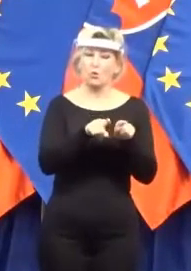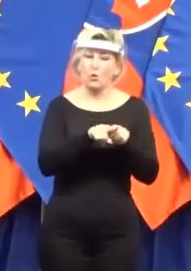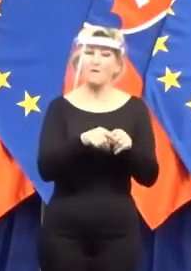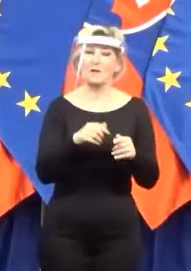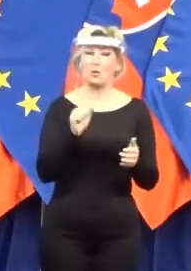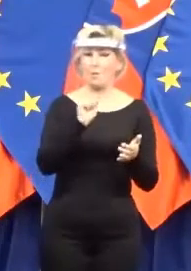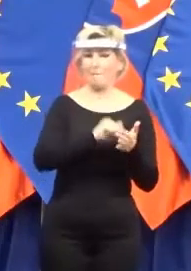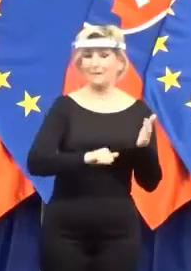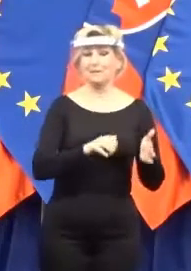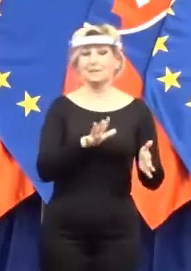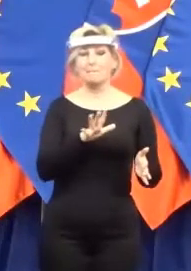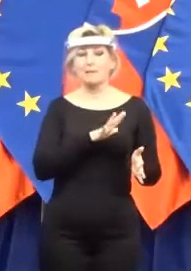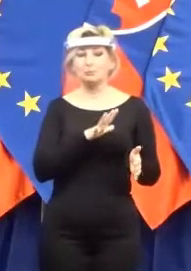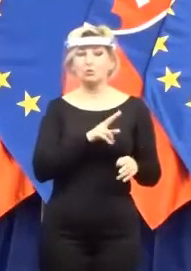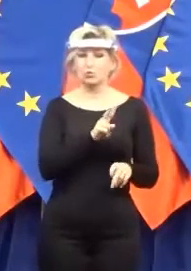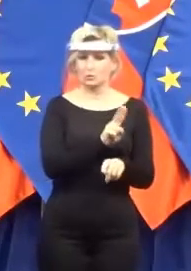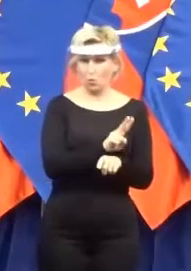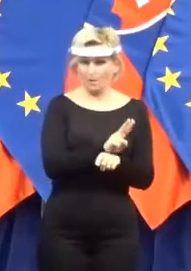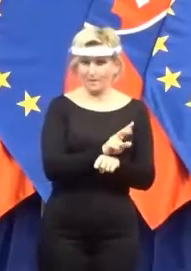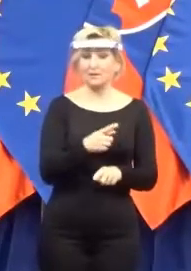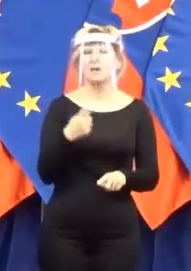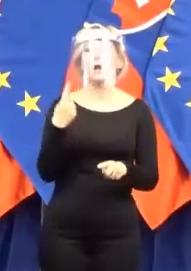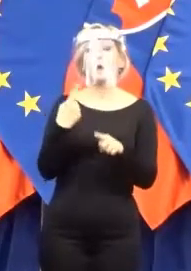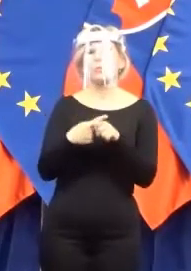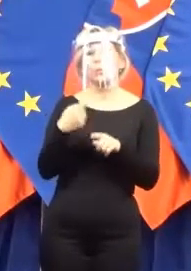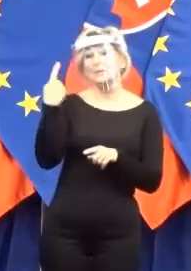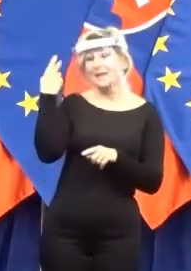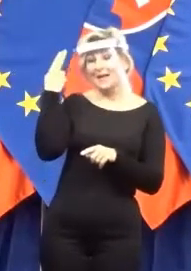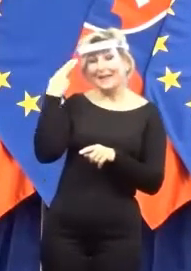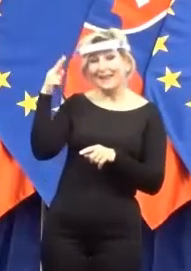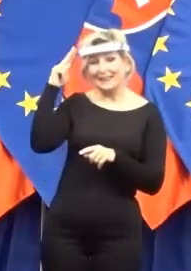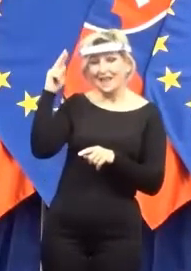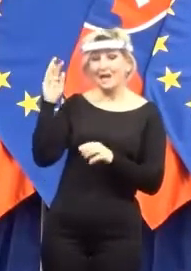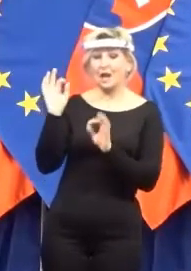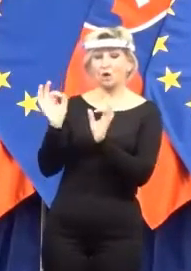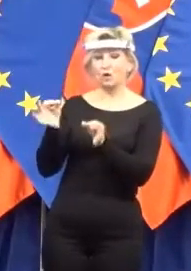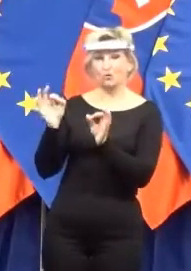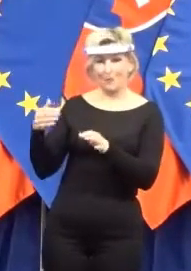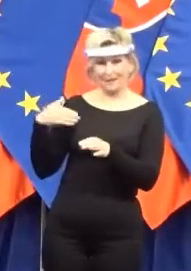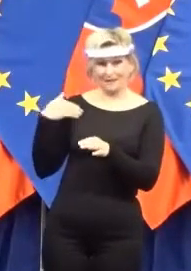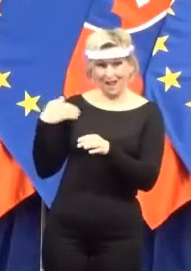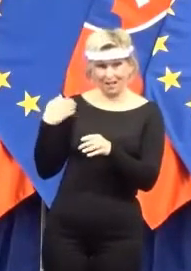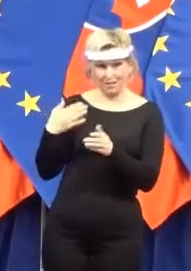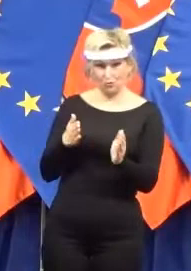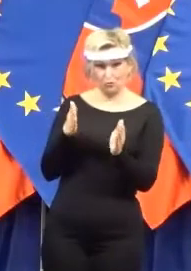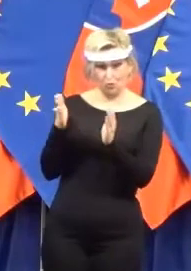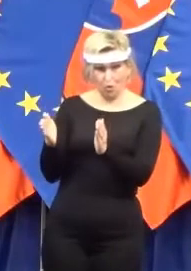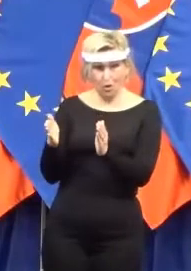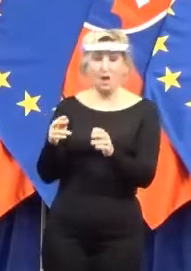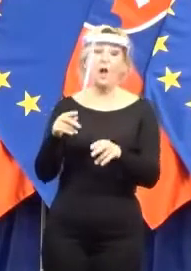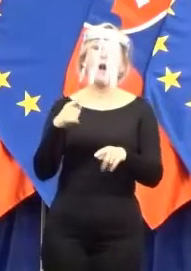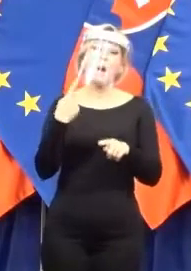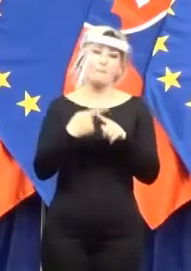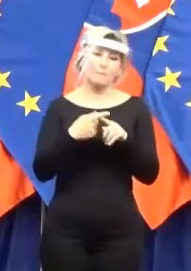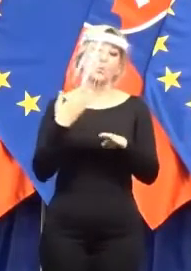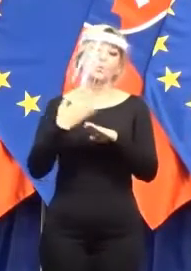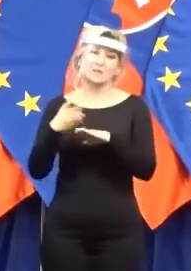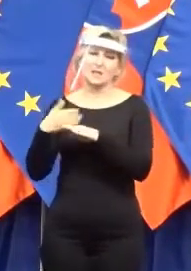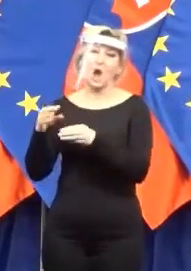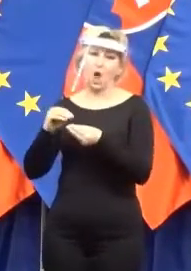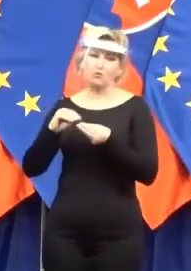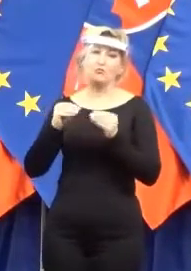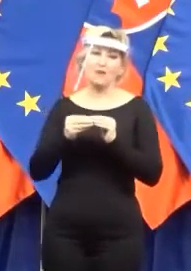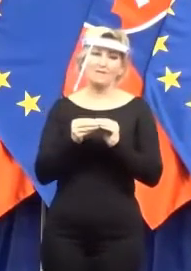otvoriť, čo sa týka internátnych, špeciálnych škôl a potom ešte ostatné veci, aby som neprebiehal, toto sú